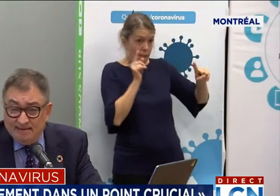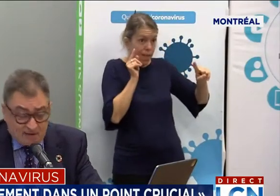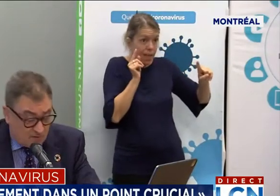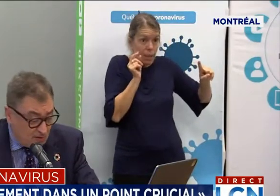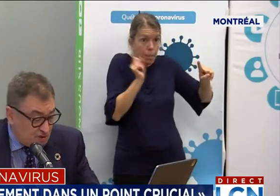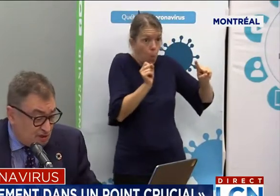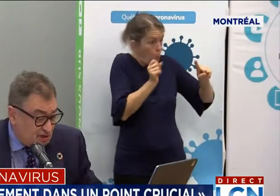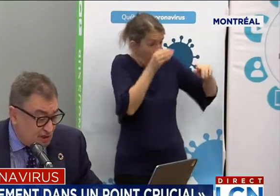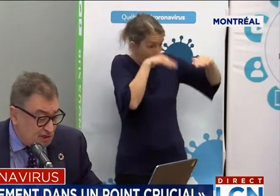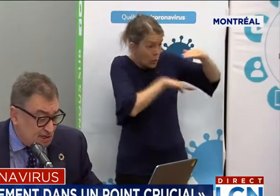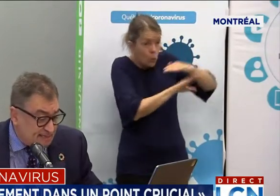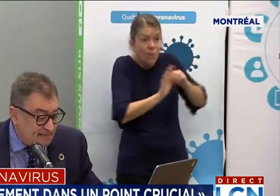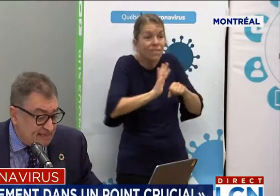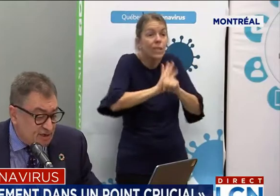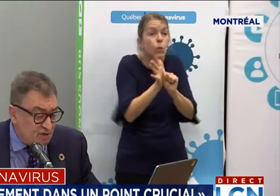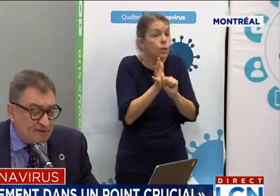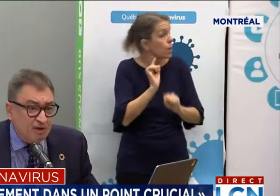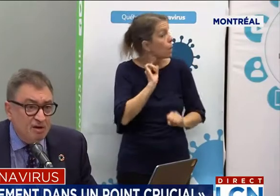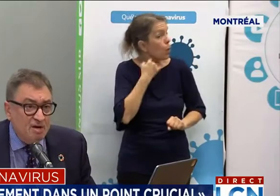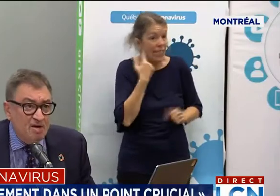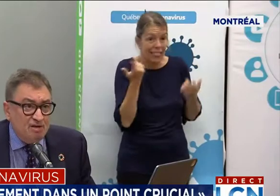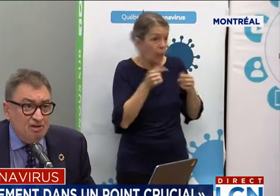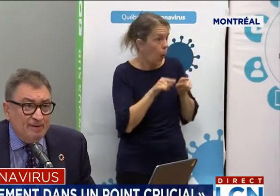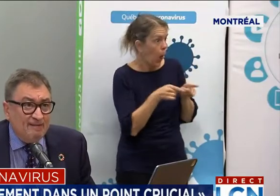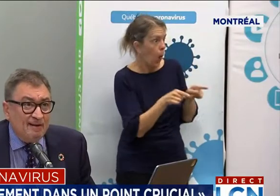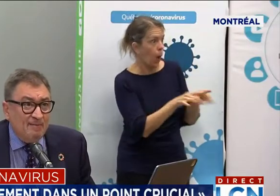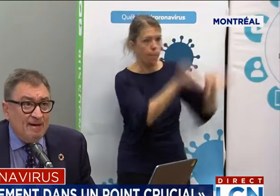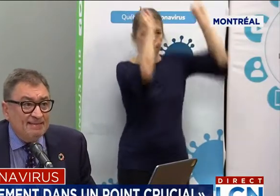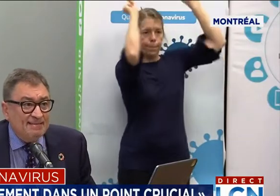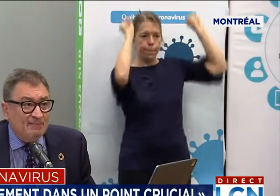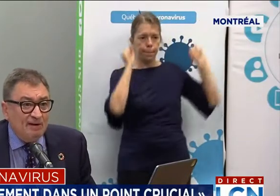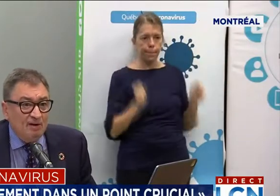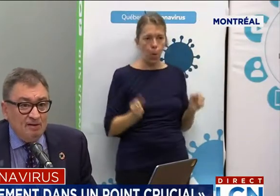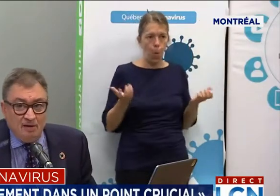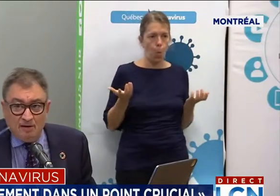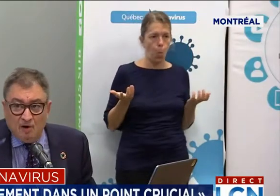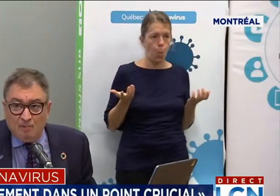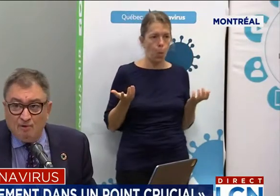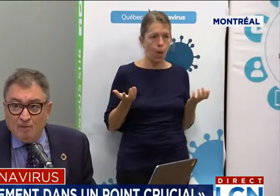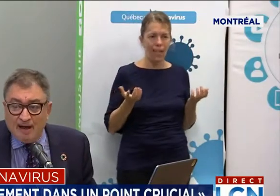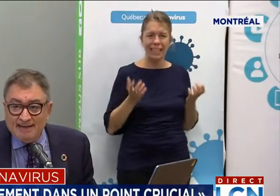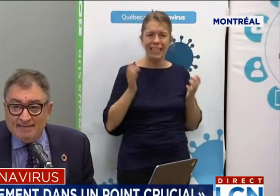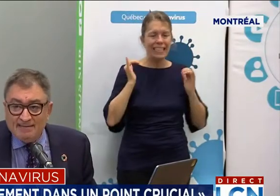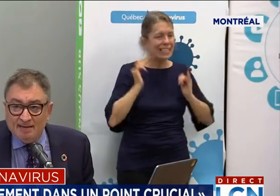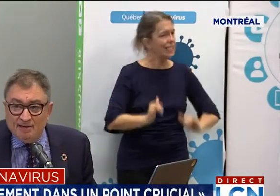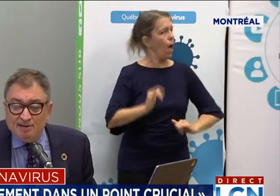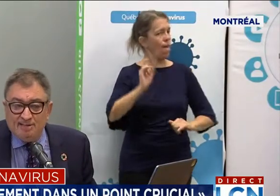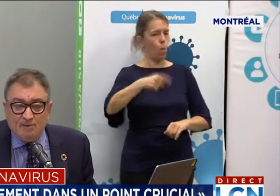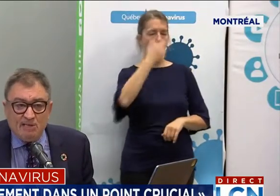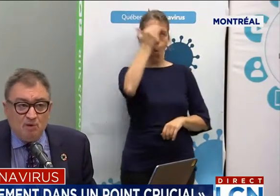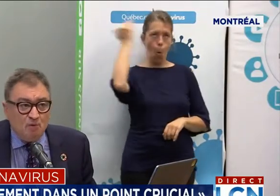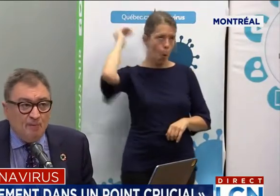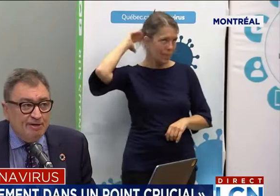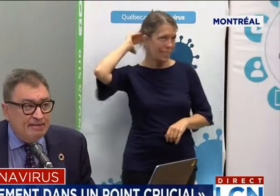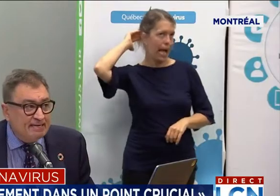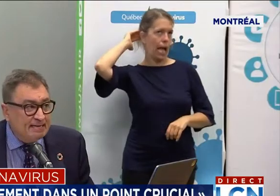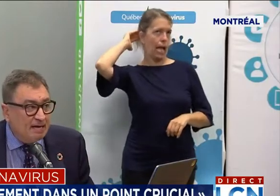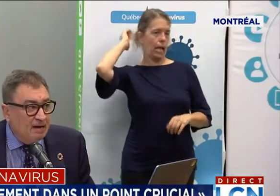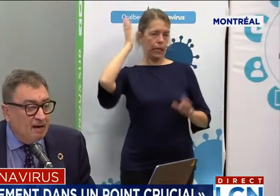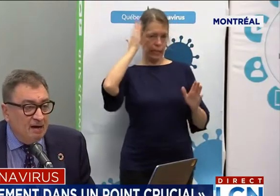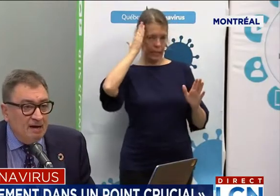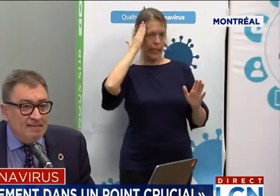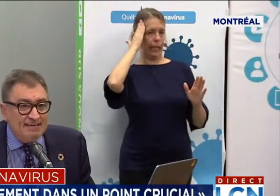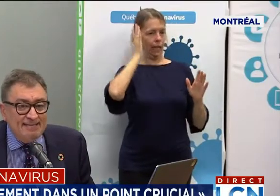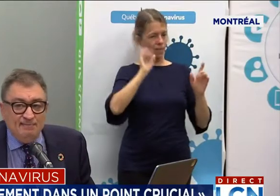vous vous rendez compte. Donc, j'insiste là-dessus parce que j'aimerais vraiment qu'en cette période un peu de baisse, notre situation ne soit pas de